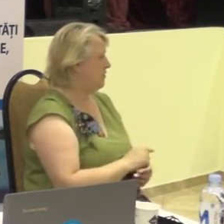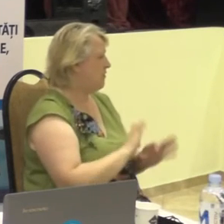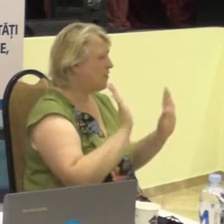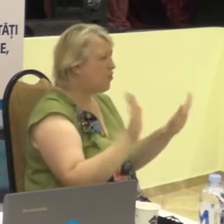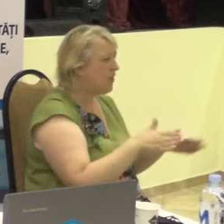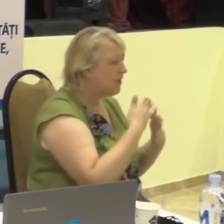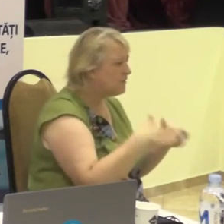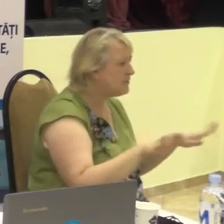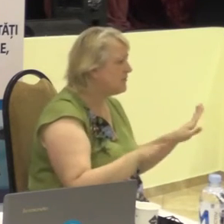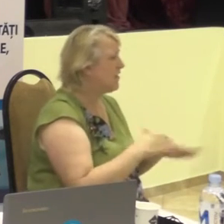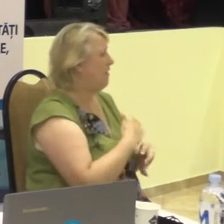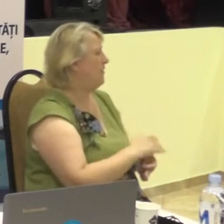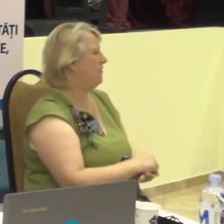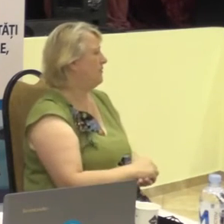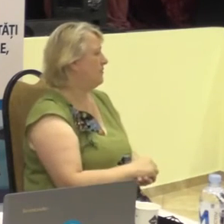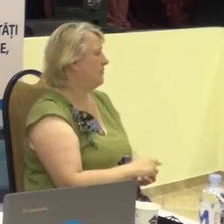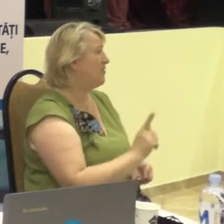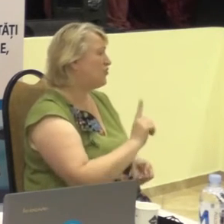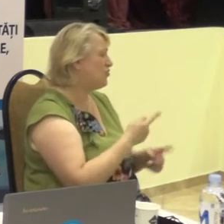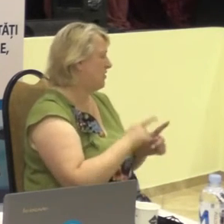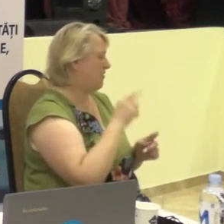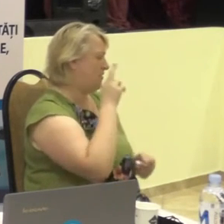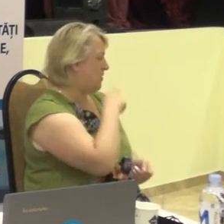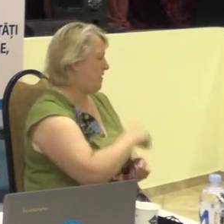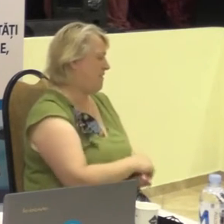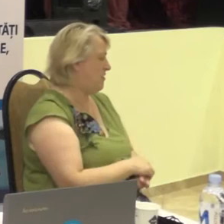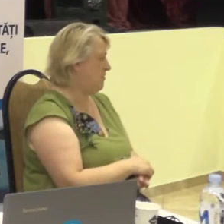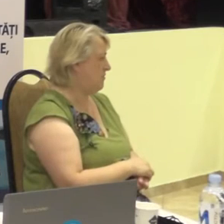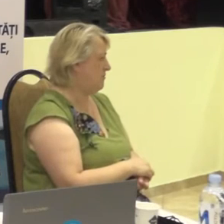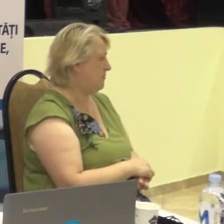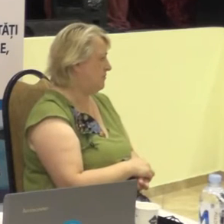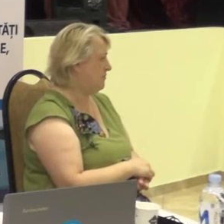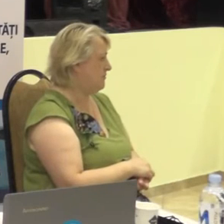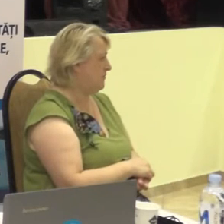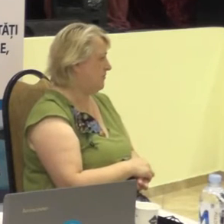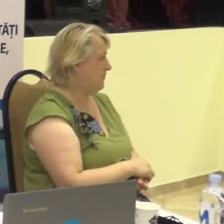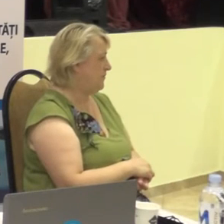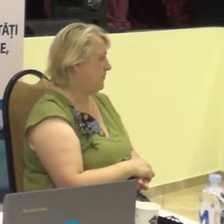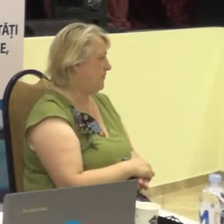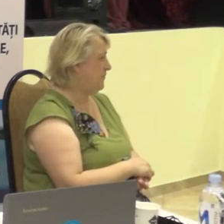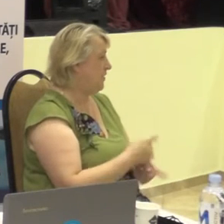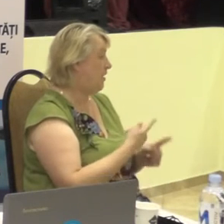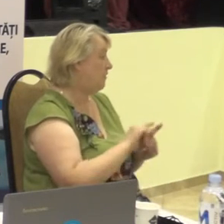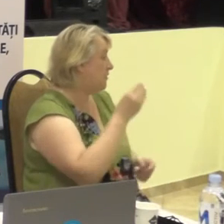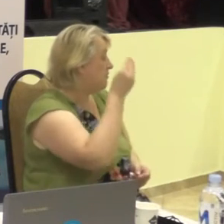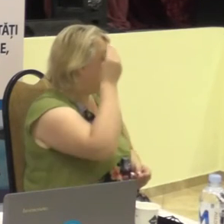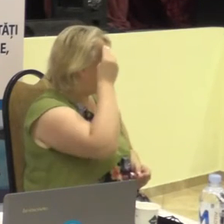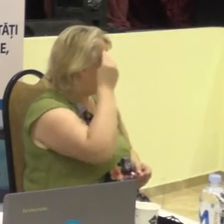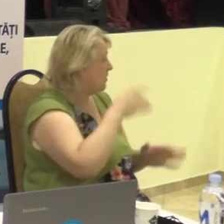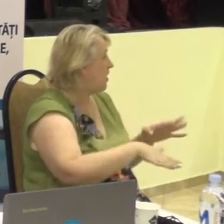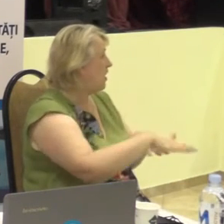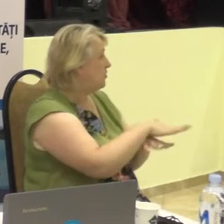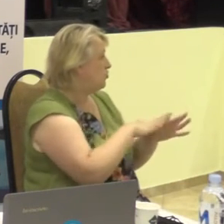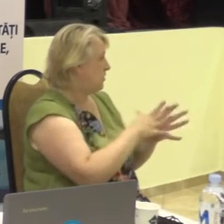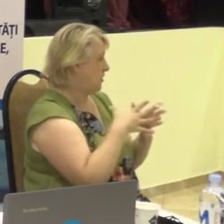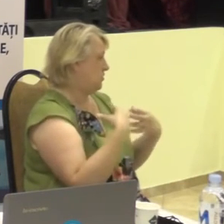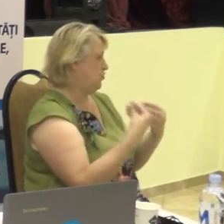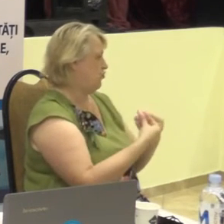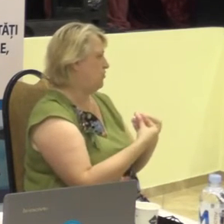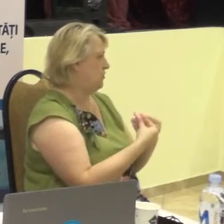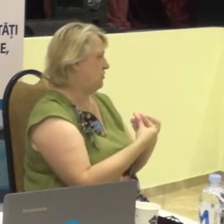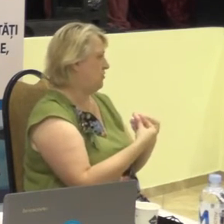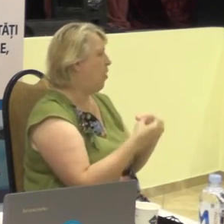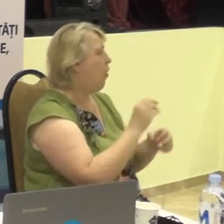cânta. Ceea ce este incorrectă. Asta este părerea asociației slujilor.